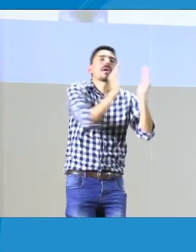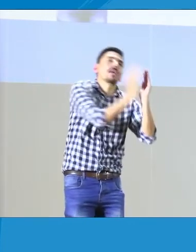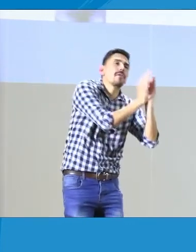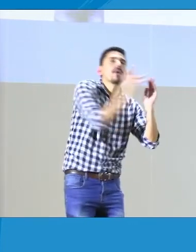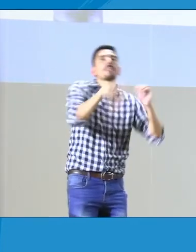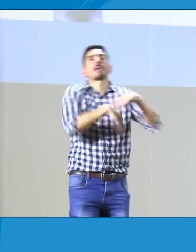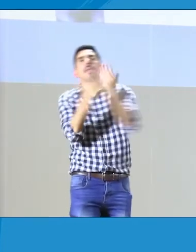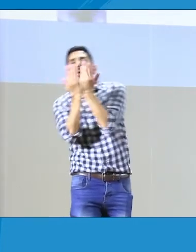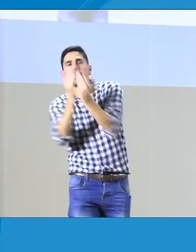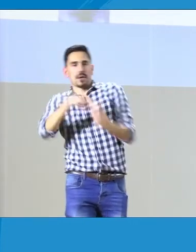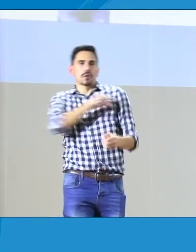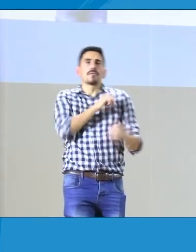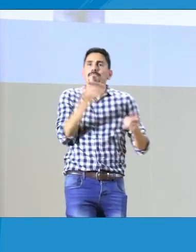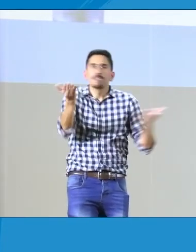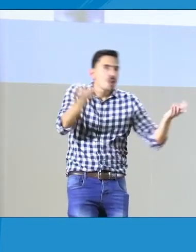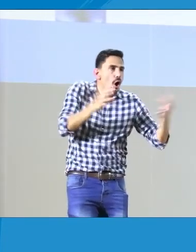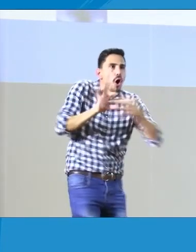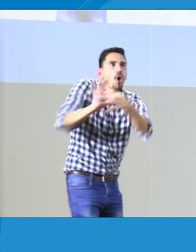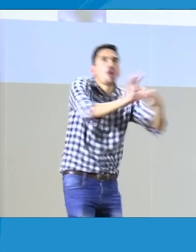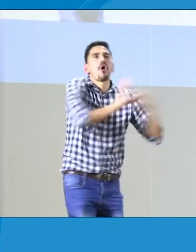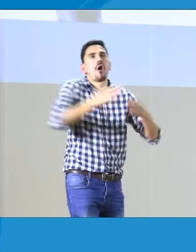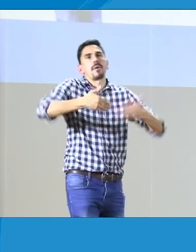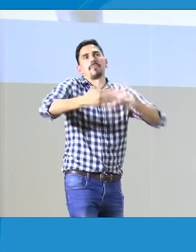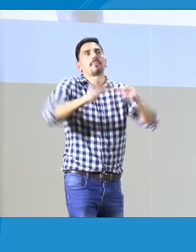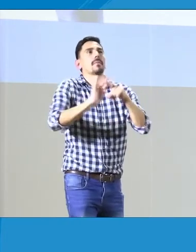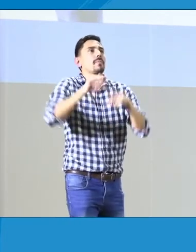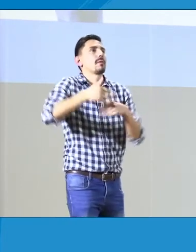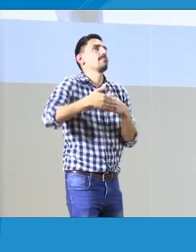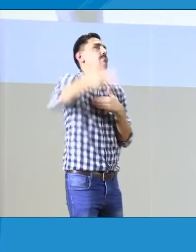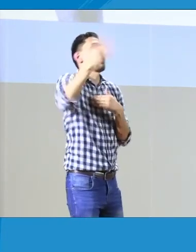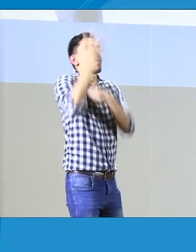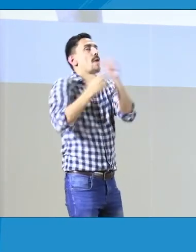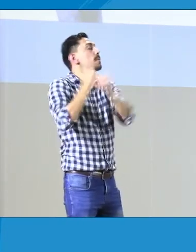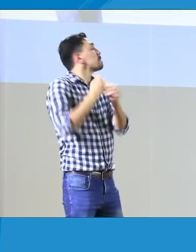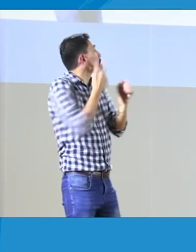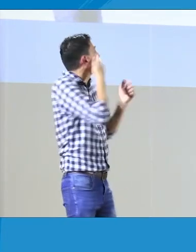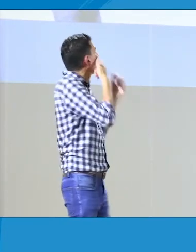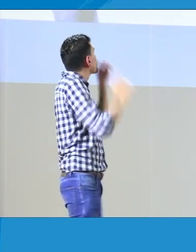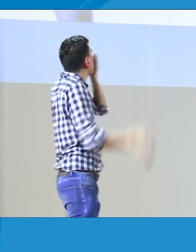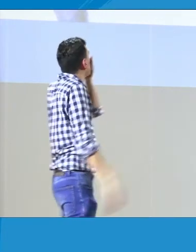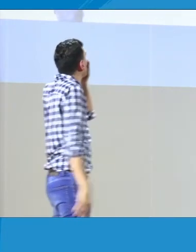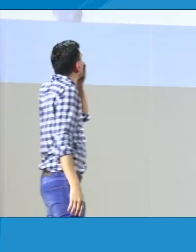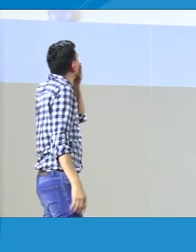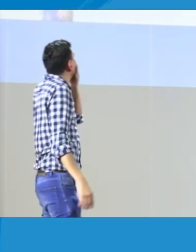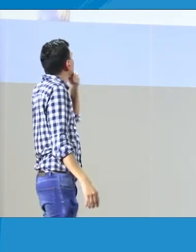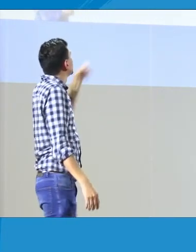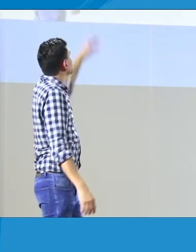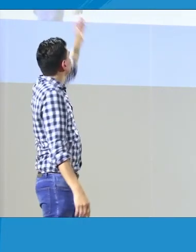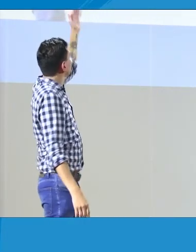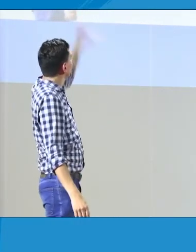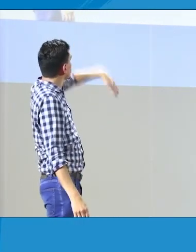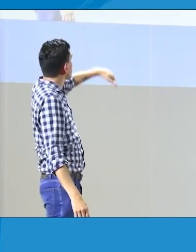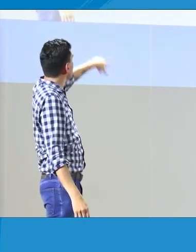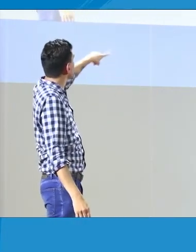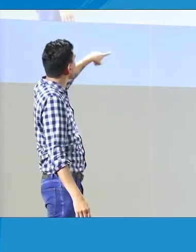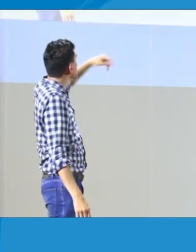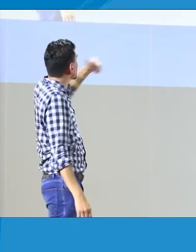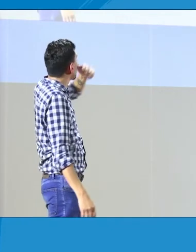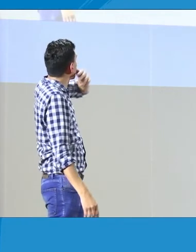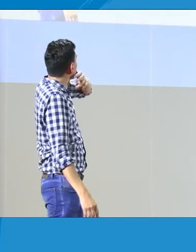progreso en su sistema educativo y en su progreso académico gracias a la lengua de señas y esto hace parte de la implementación del